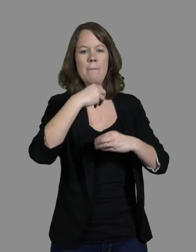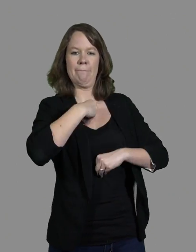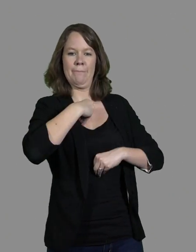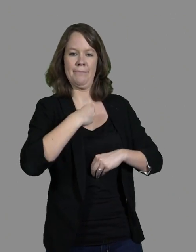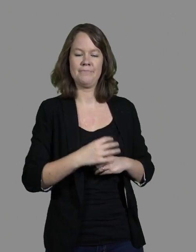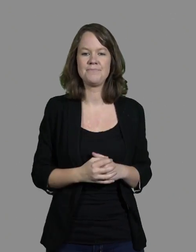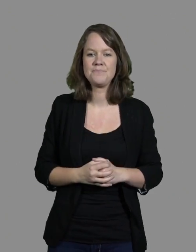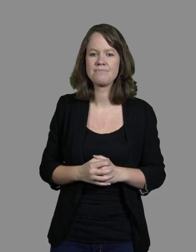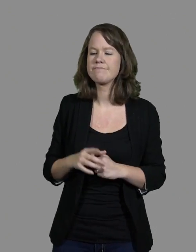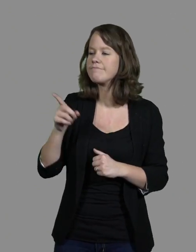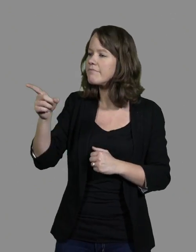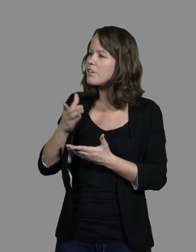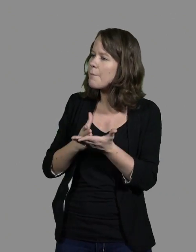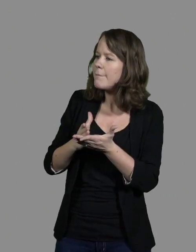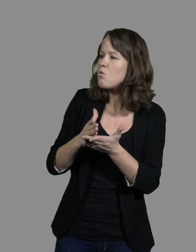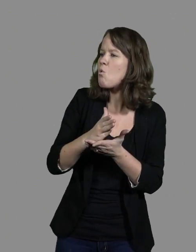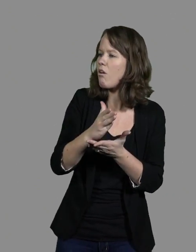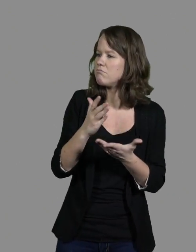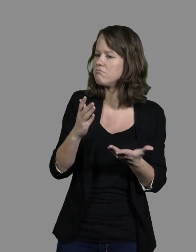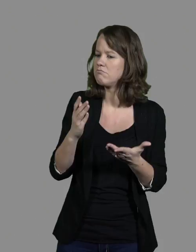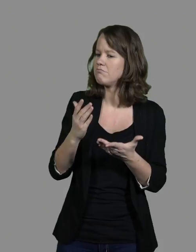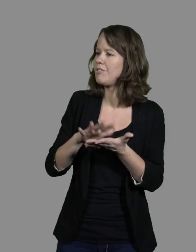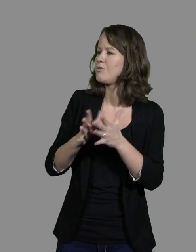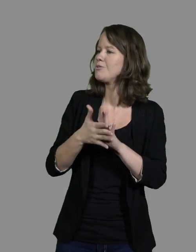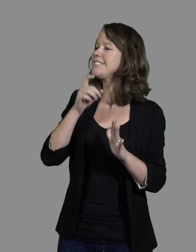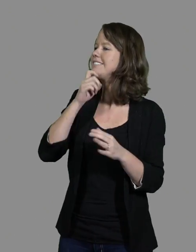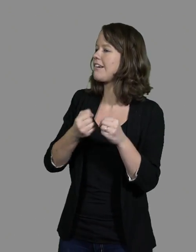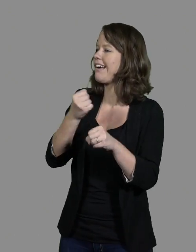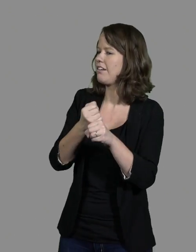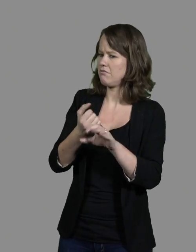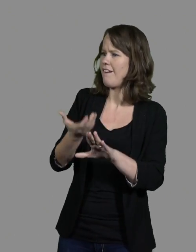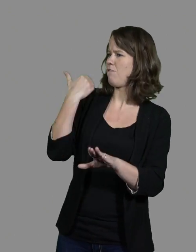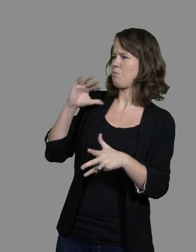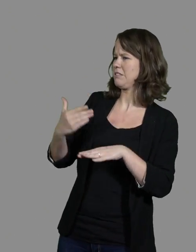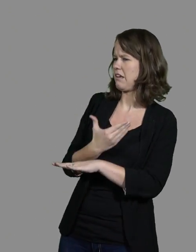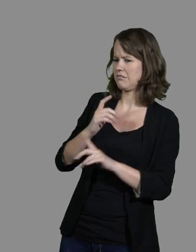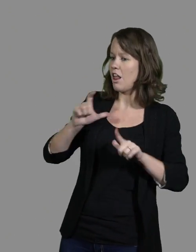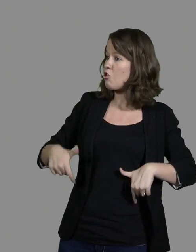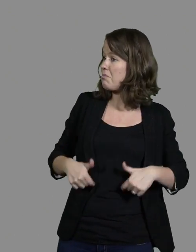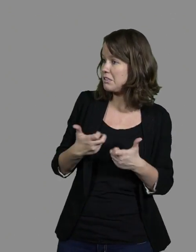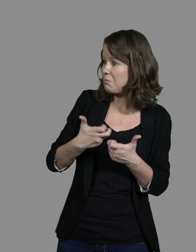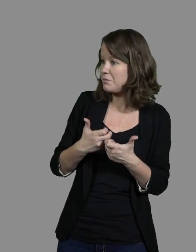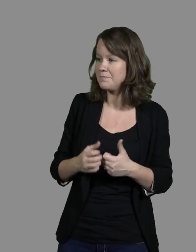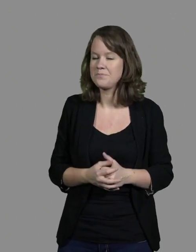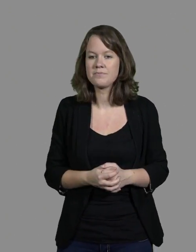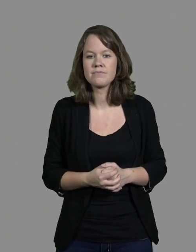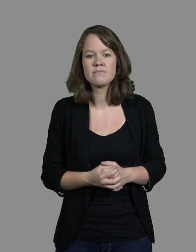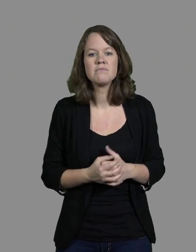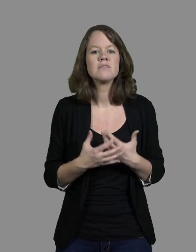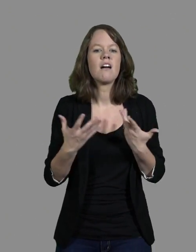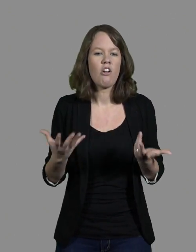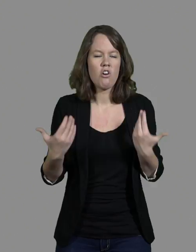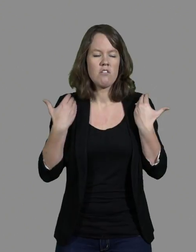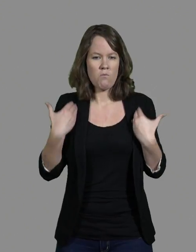parcours avant, Fabienne, est-ce que vous savez, à l'école, par exemple, comment ça s'est passé ? Alors, en fait, j'ai été